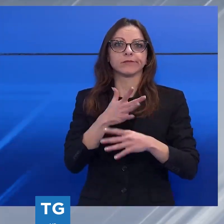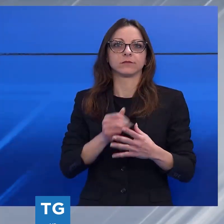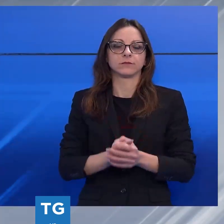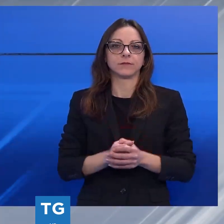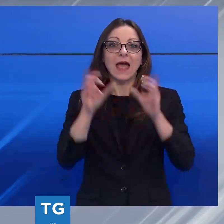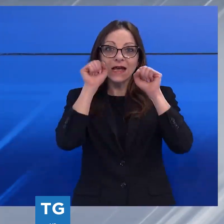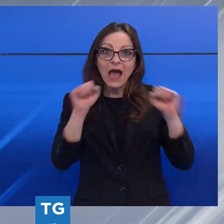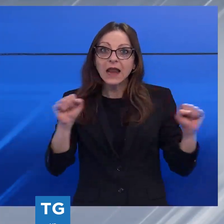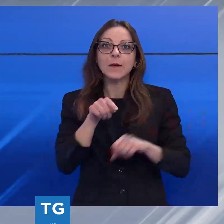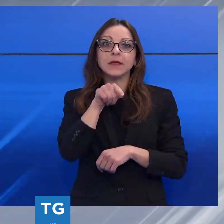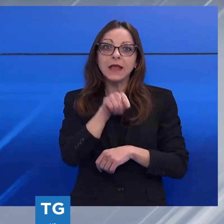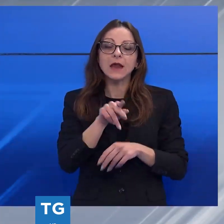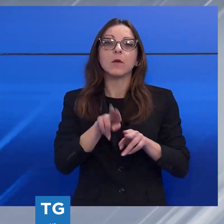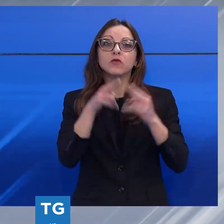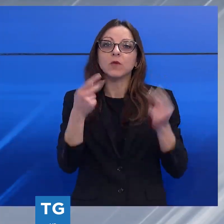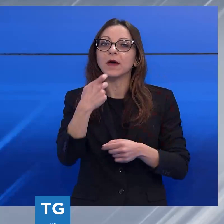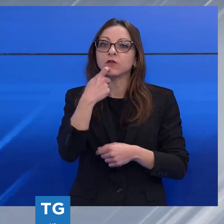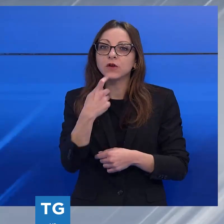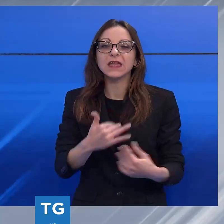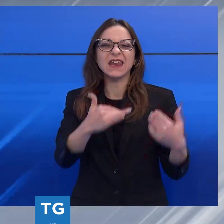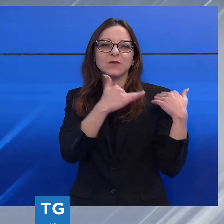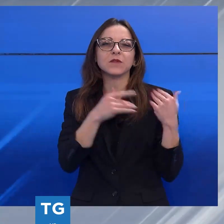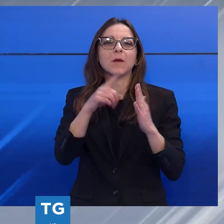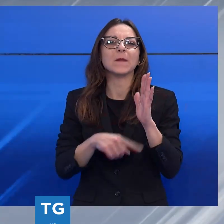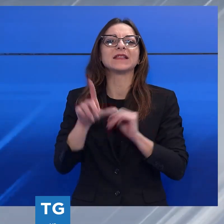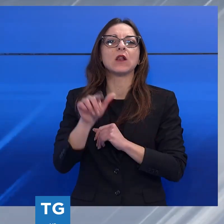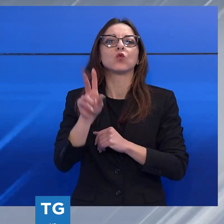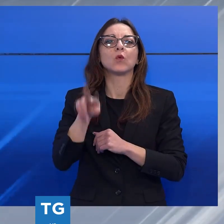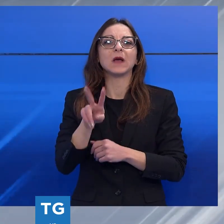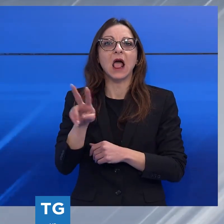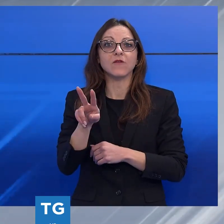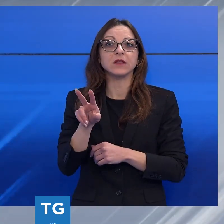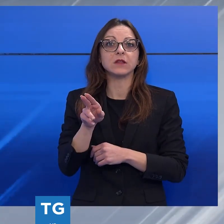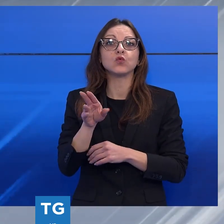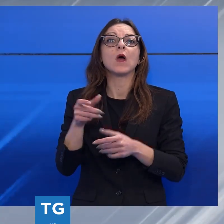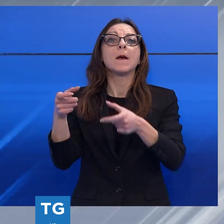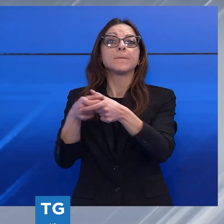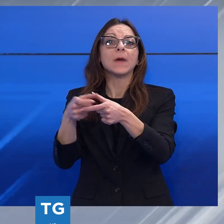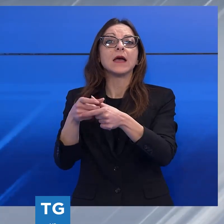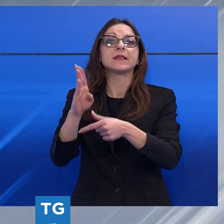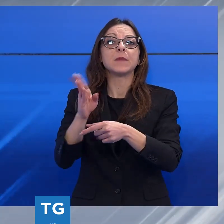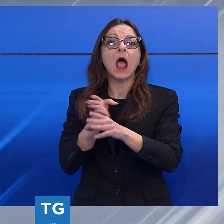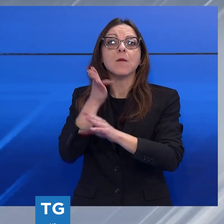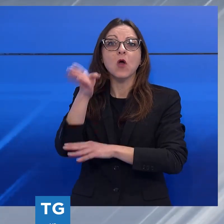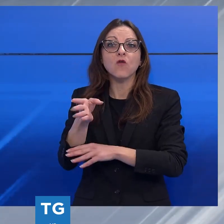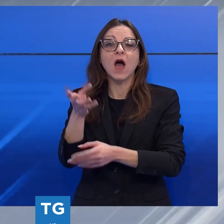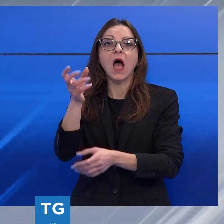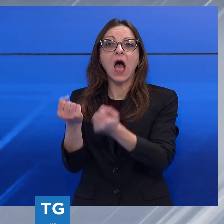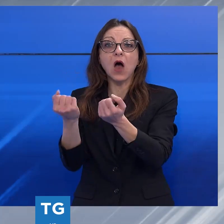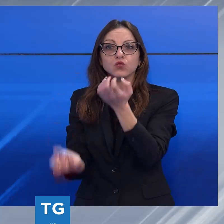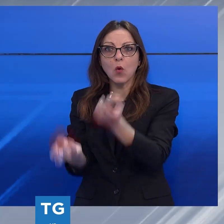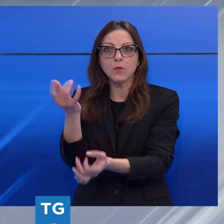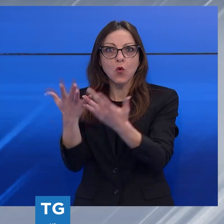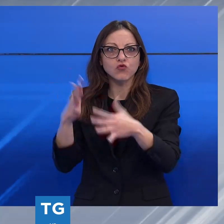autori degli incendi di auto che nel luglio del 2022 erano avvenuti a Benabbio, frazione del comune di Bagni di Lucca. Si tratta di due ragazzi